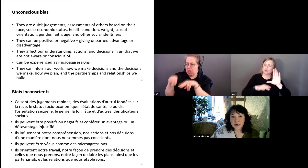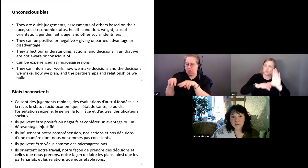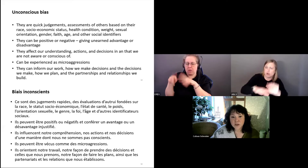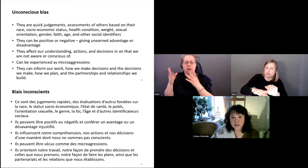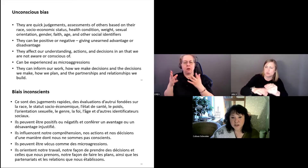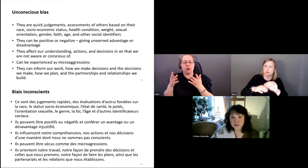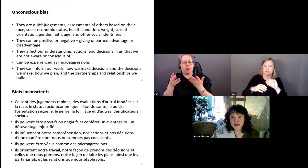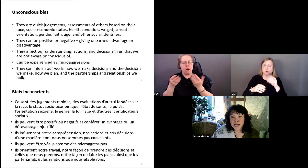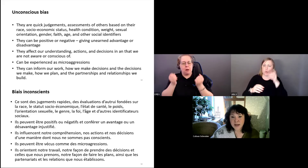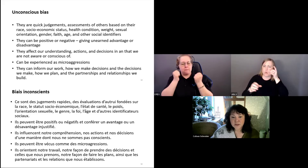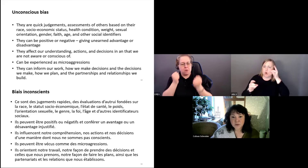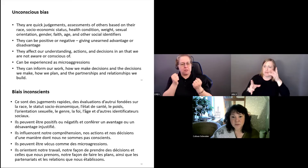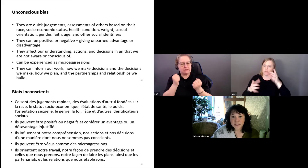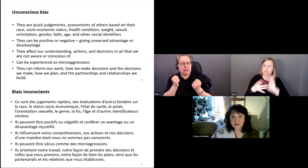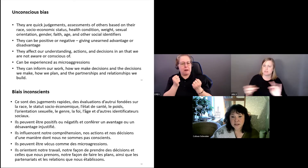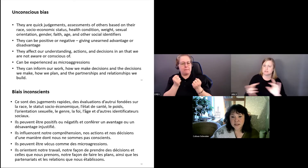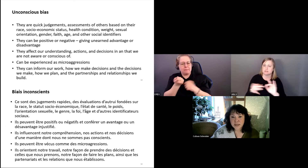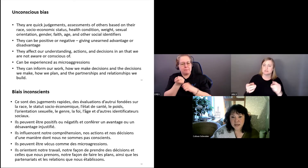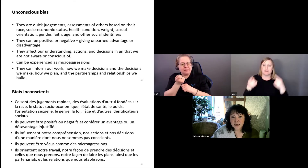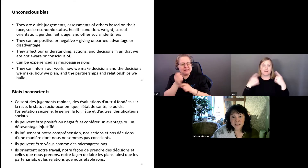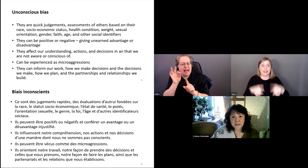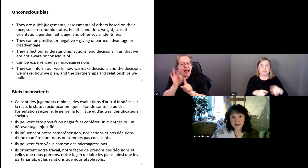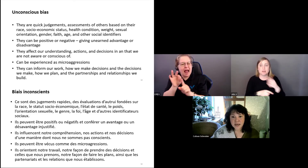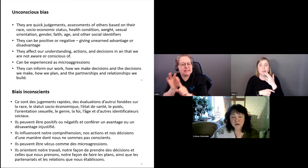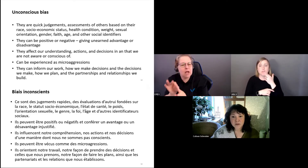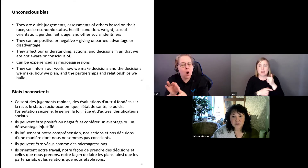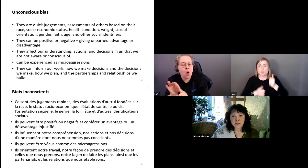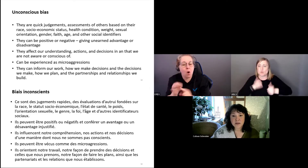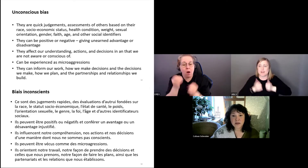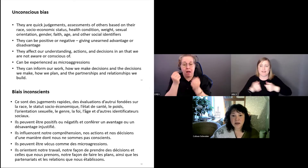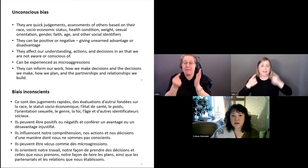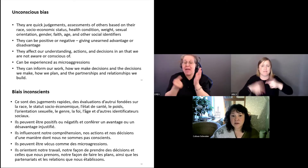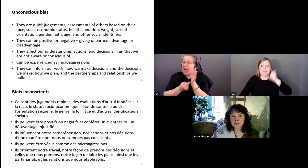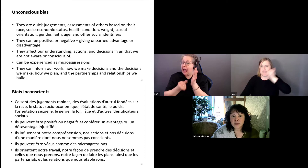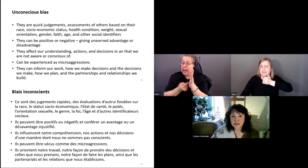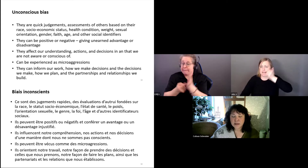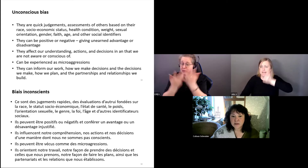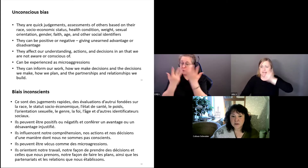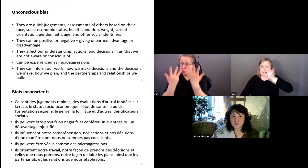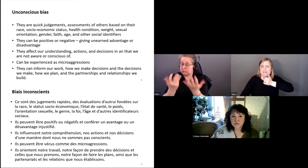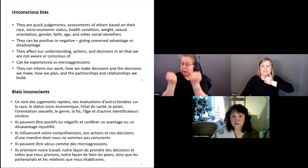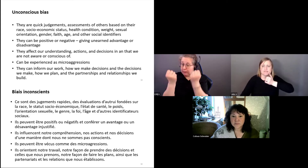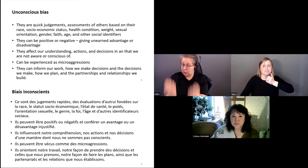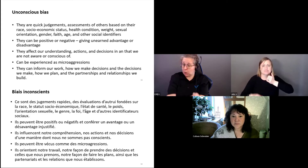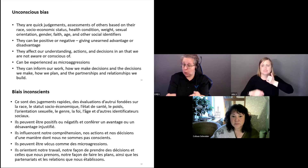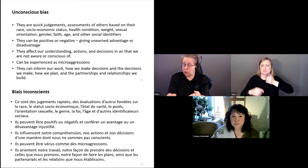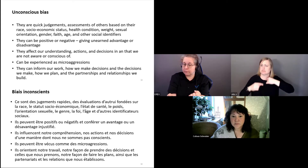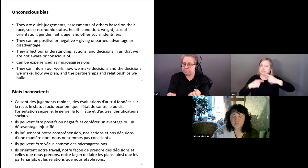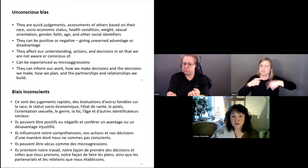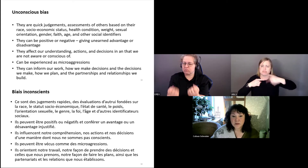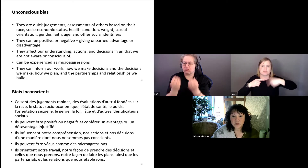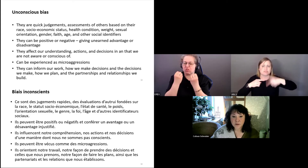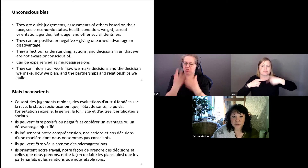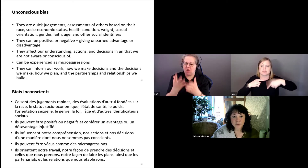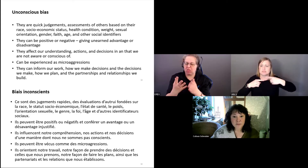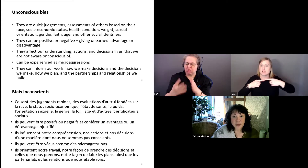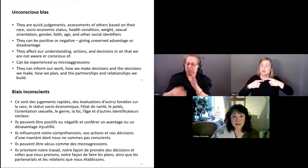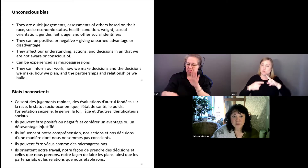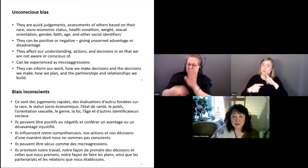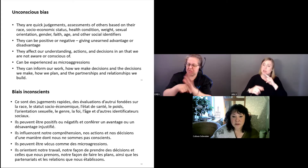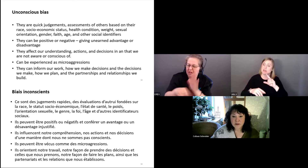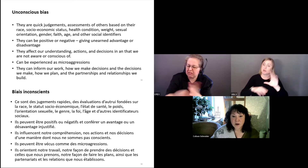Les micro-agressions peuvent se répéter jour après jour. Ils sont dégradants et nuisibles.